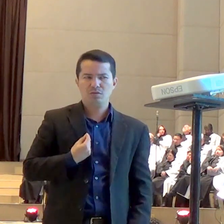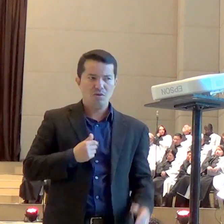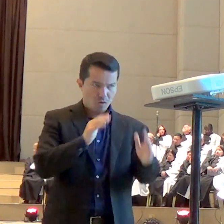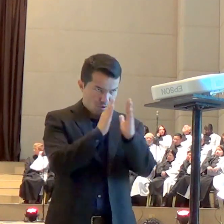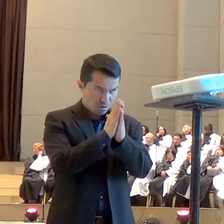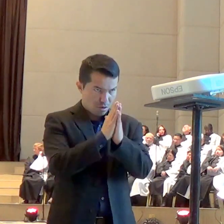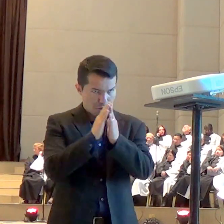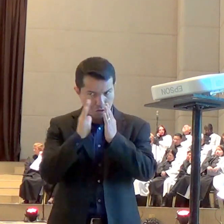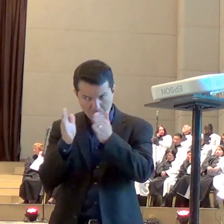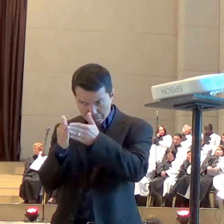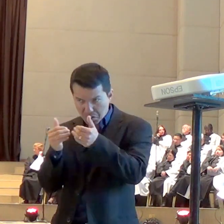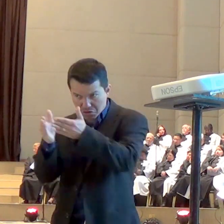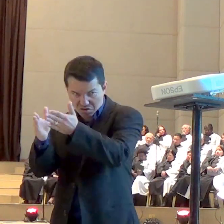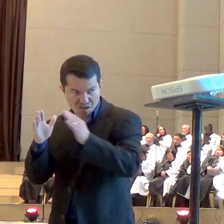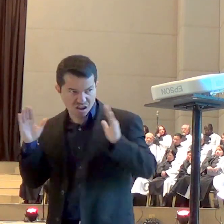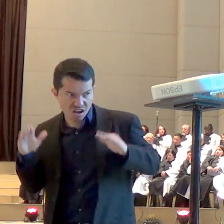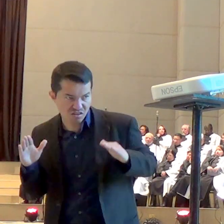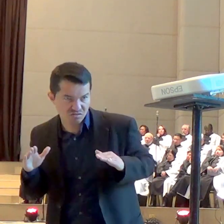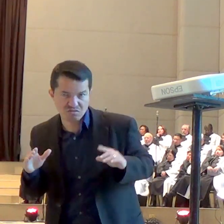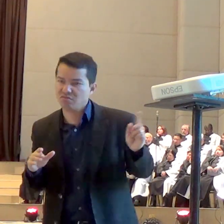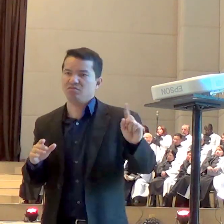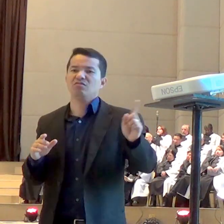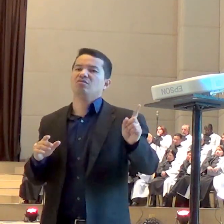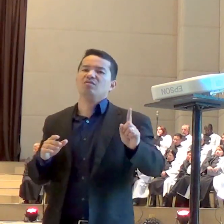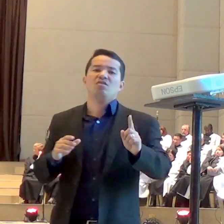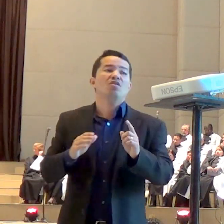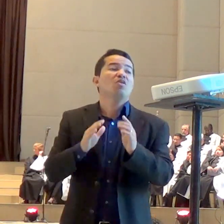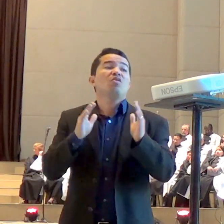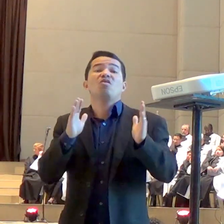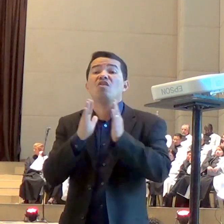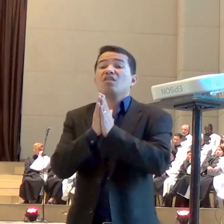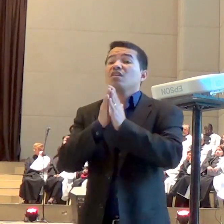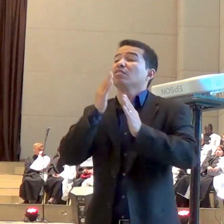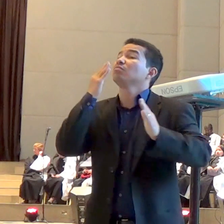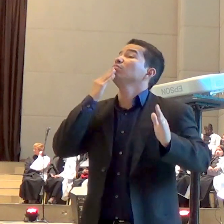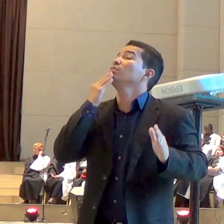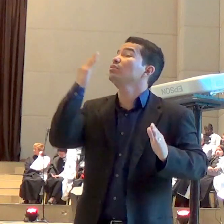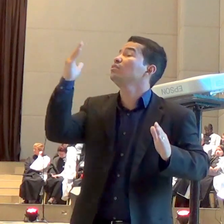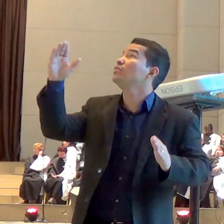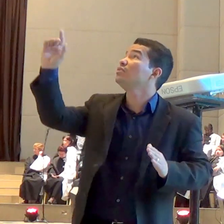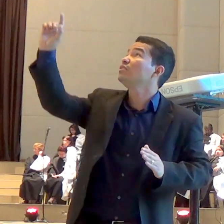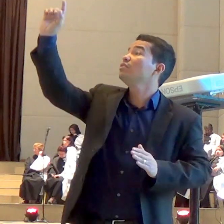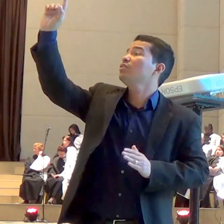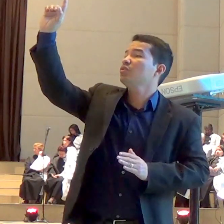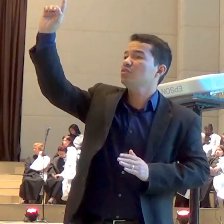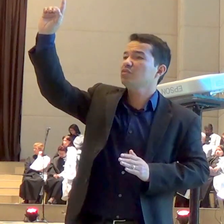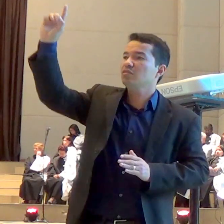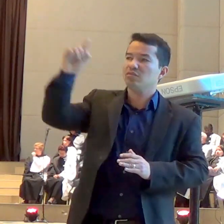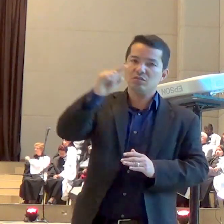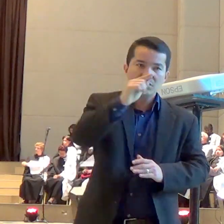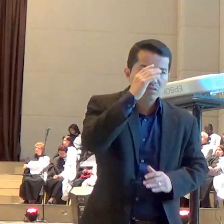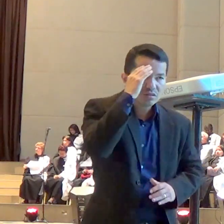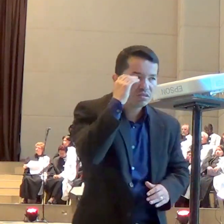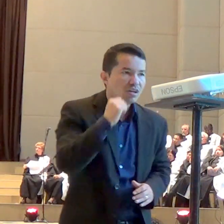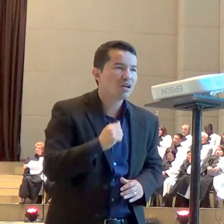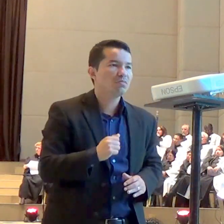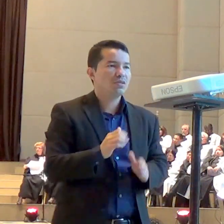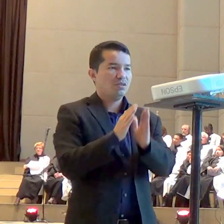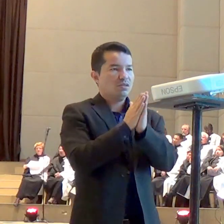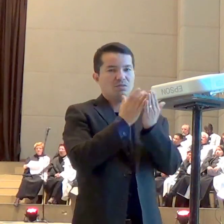a palavra de Deus diz que o Pai é o criador de todas as coisas e que Jesus é maior do que qualquer